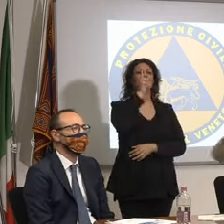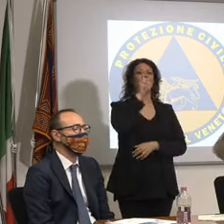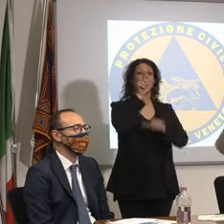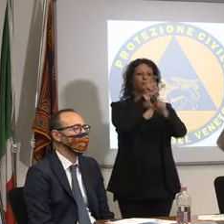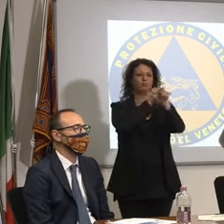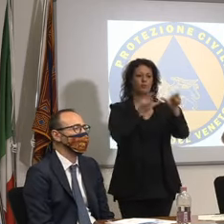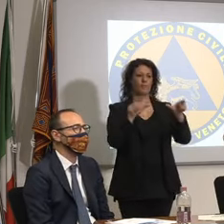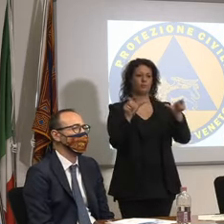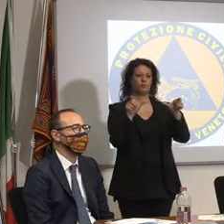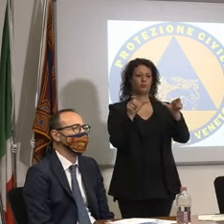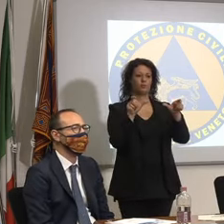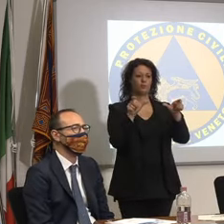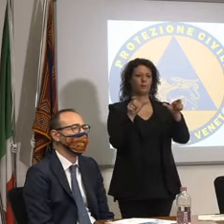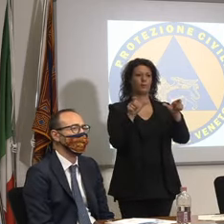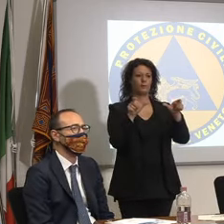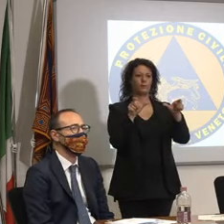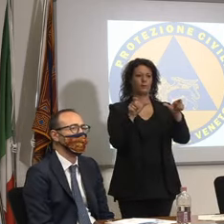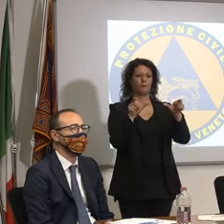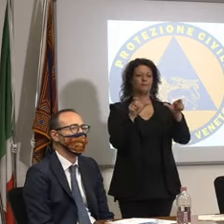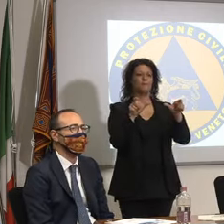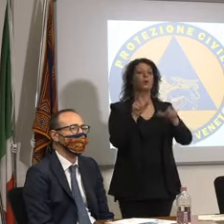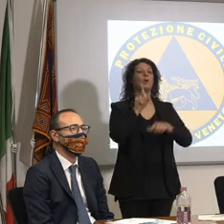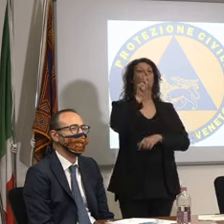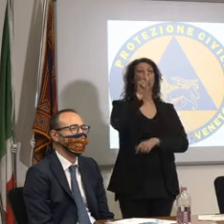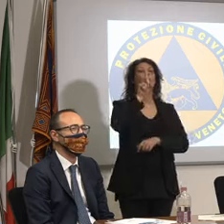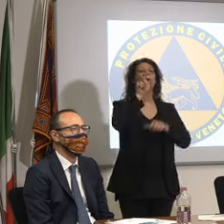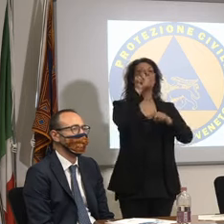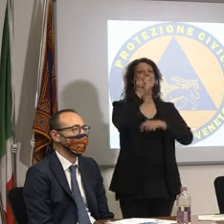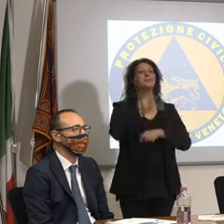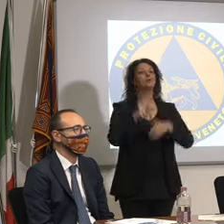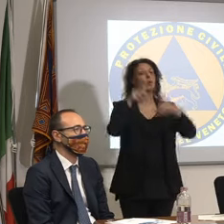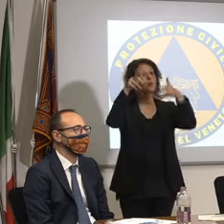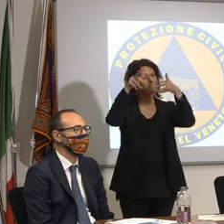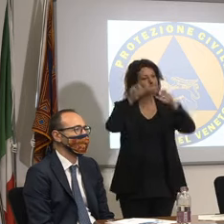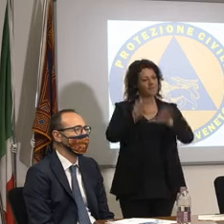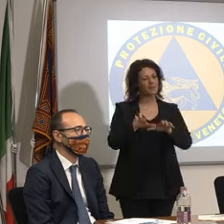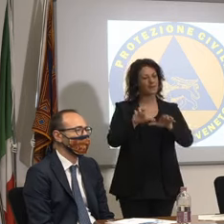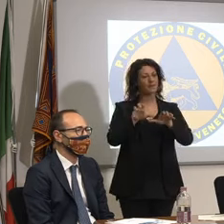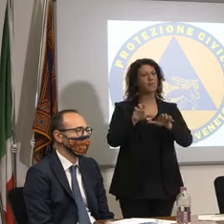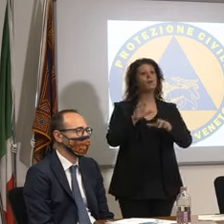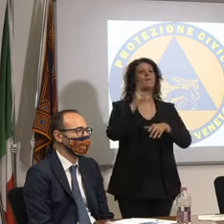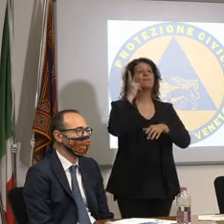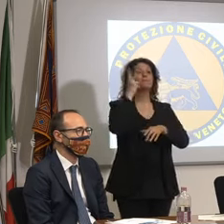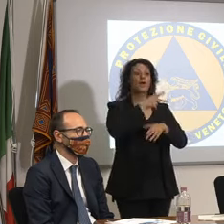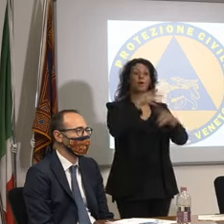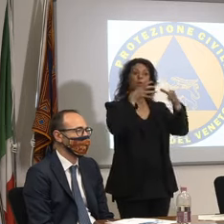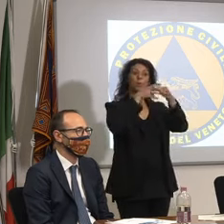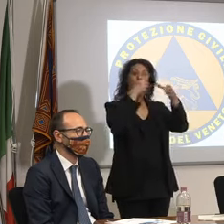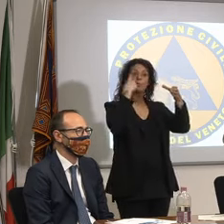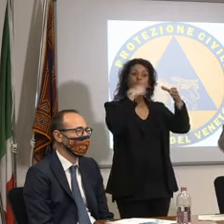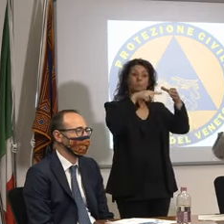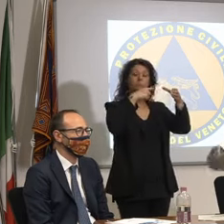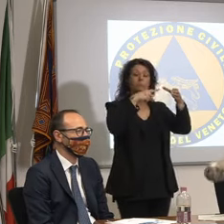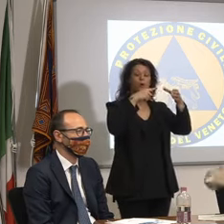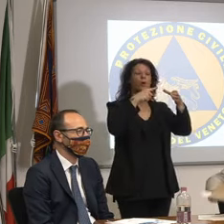intensiva meno 1 sempre 0 positivi